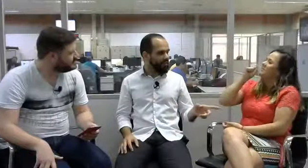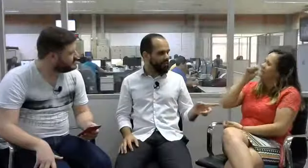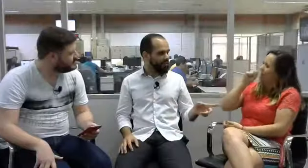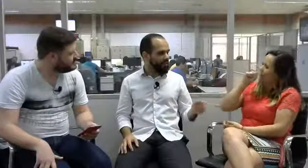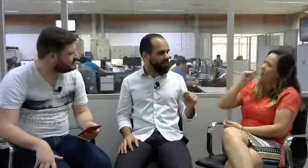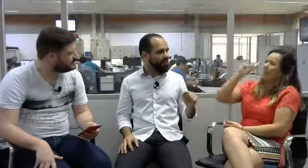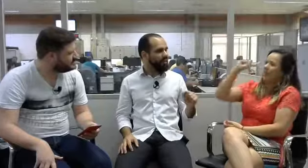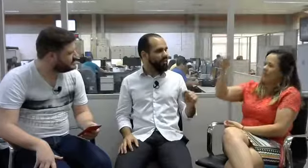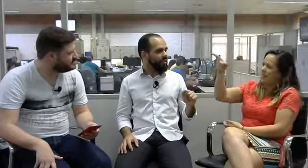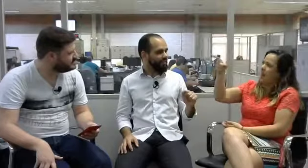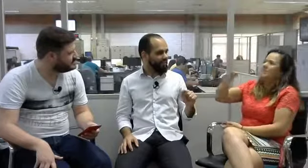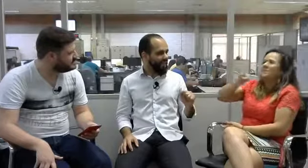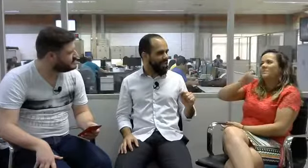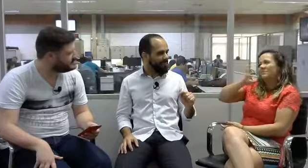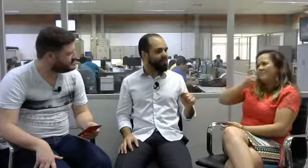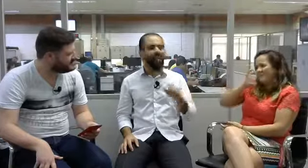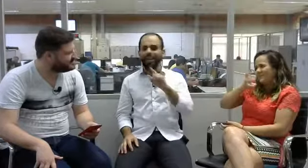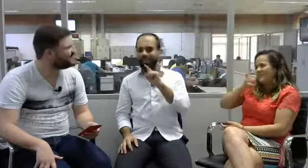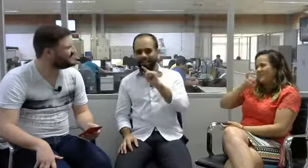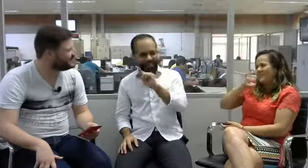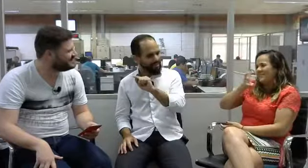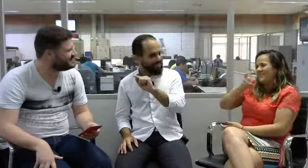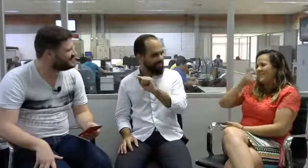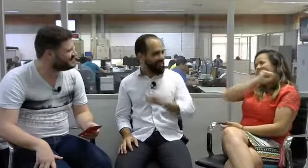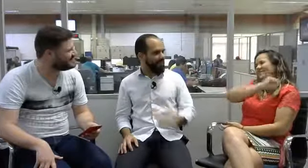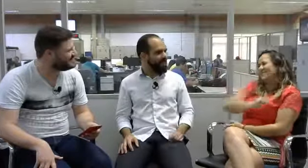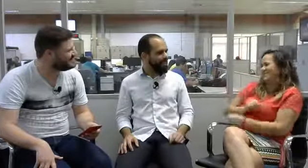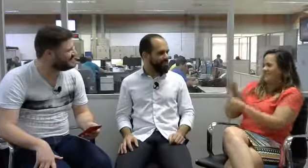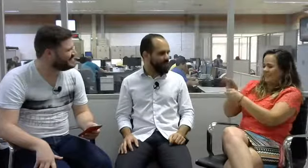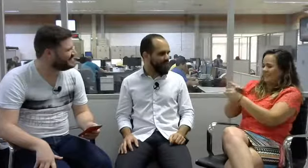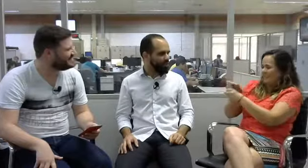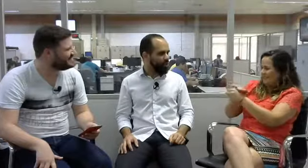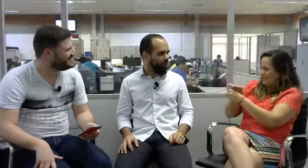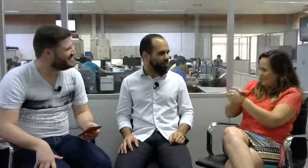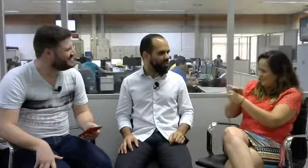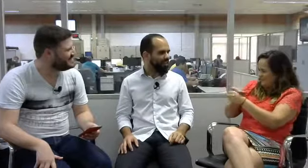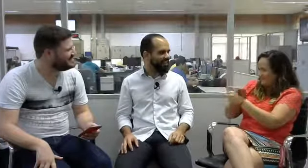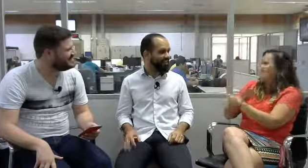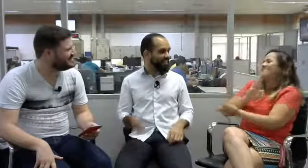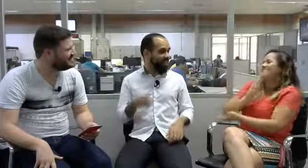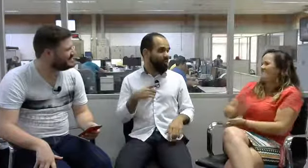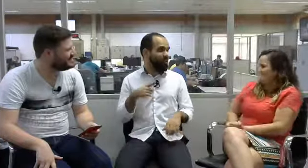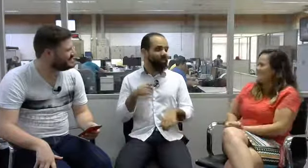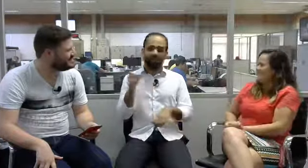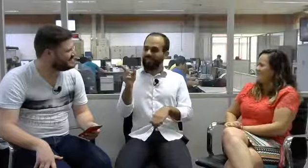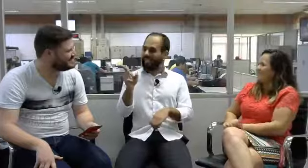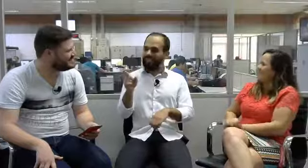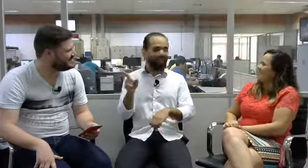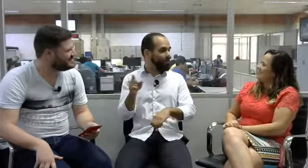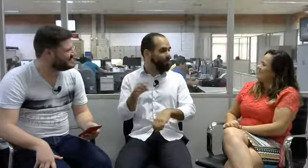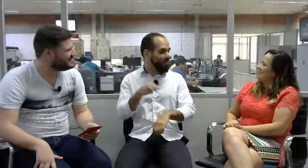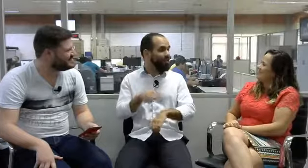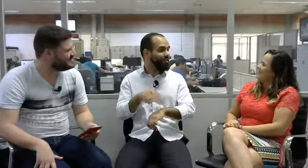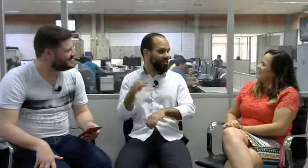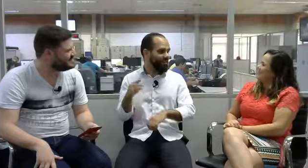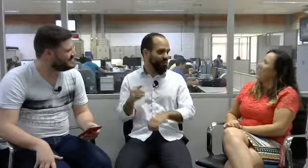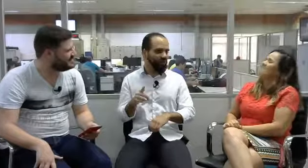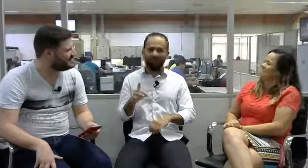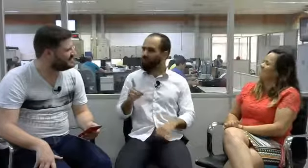sábado lá, na FAIMI, em Mirassol. Nós temos também lá em Monte Aprazível, na Dom